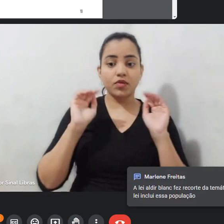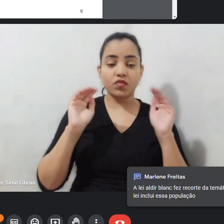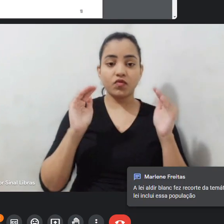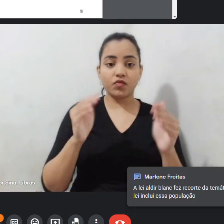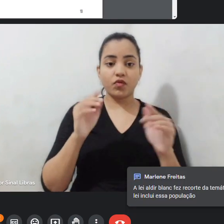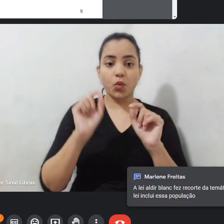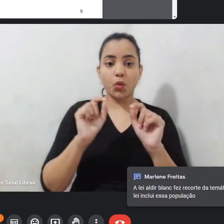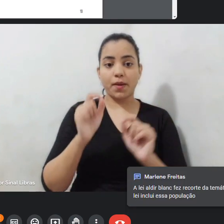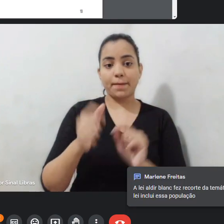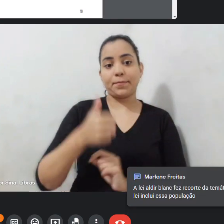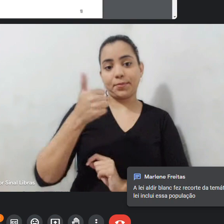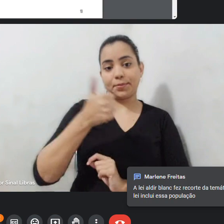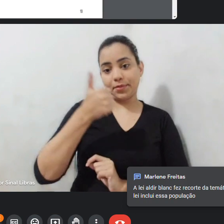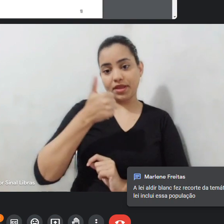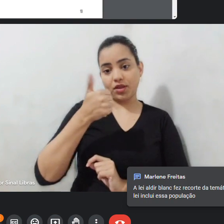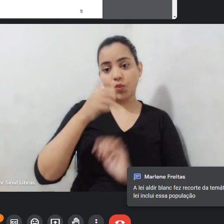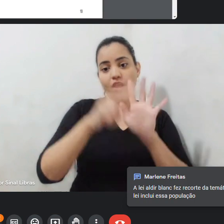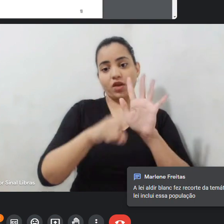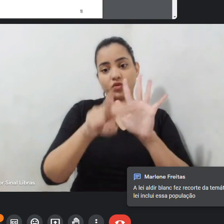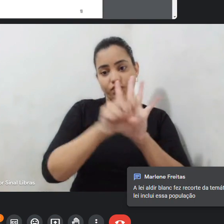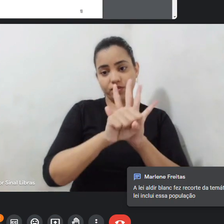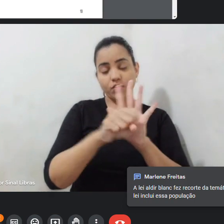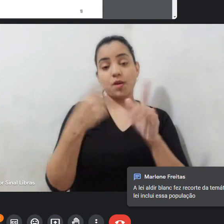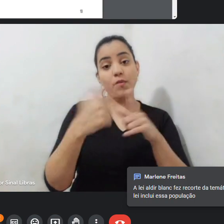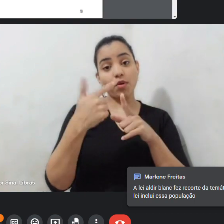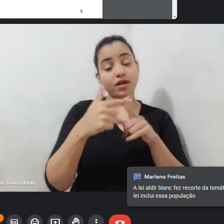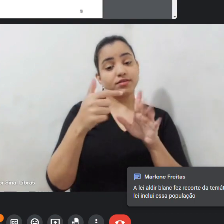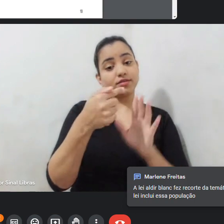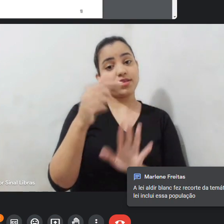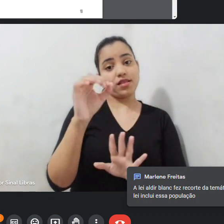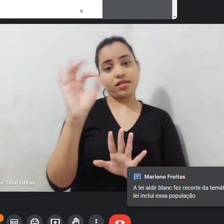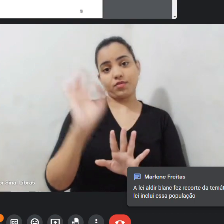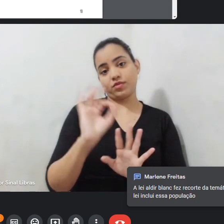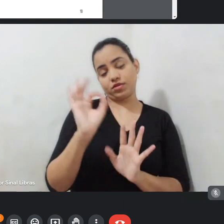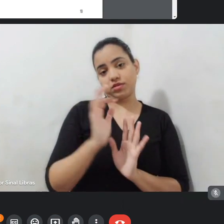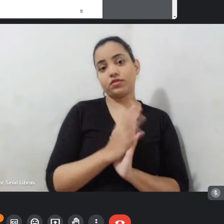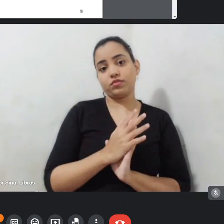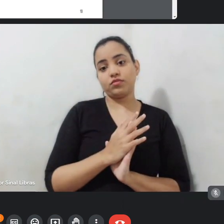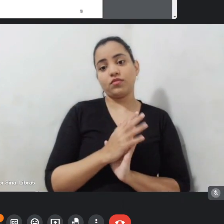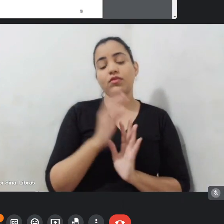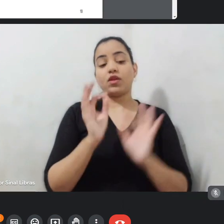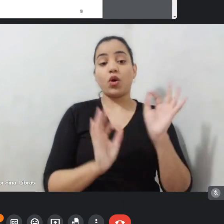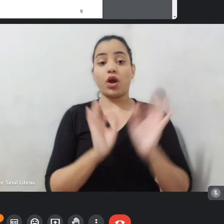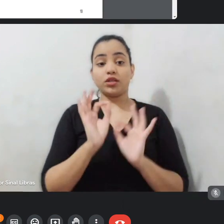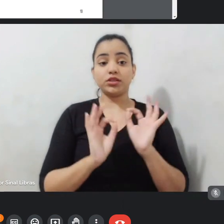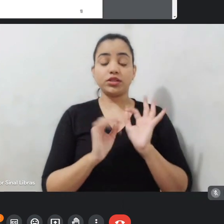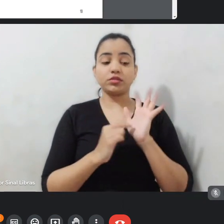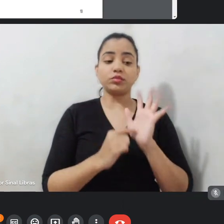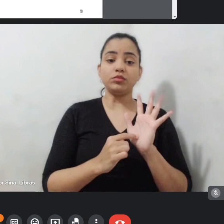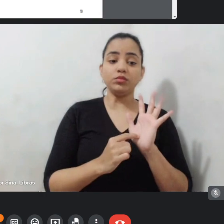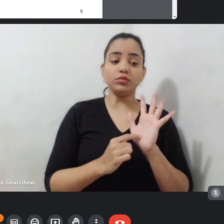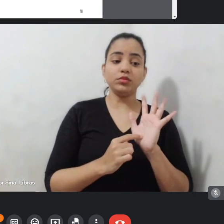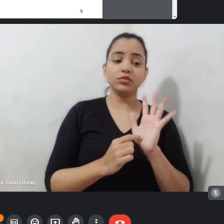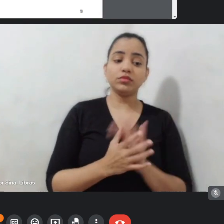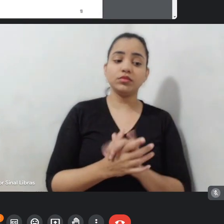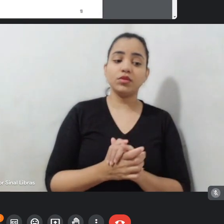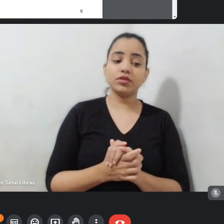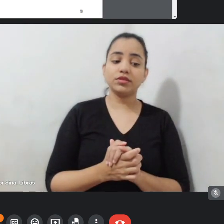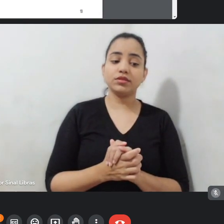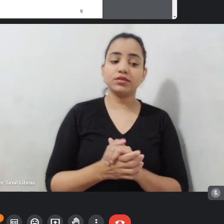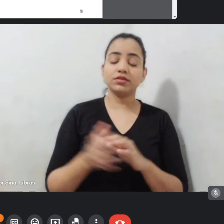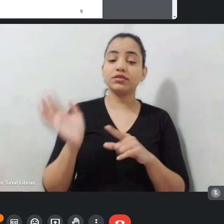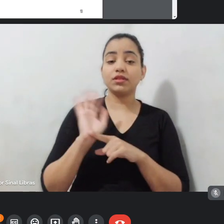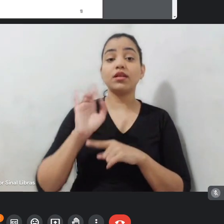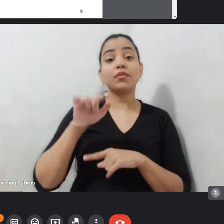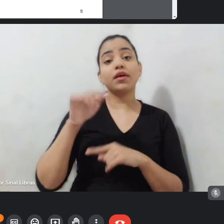audiovisual, a gente está no 70% do audiovisual. Então, organização de uma mostra de cinema é o principal, mas vocês